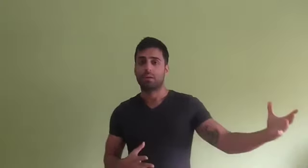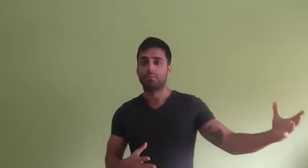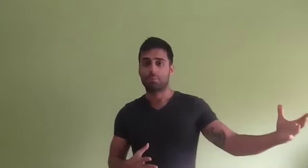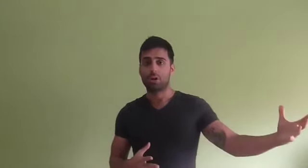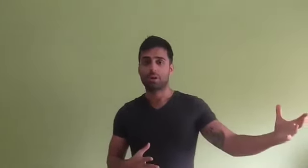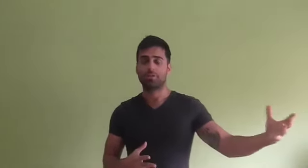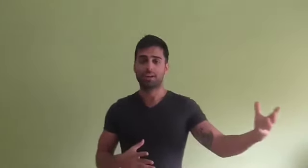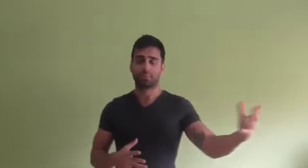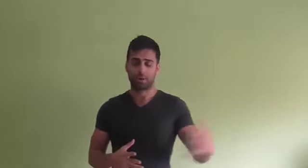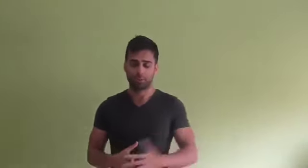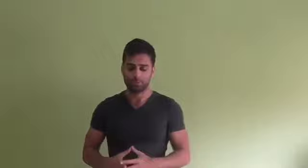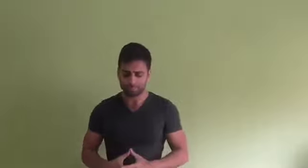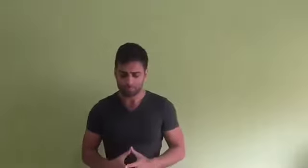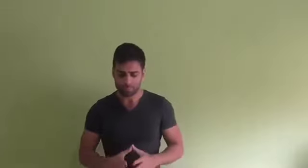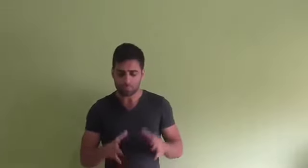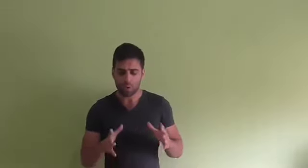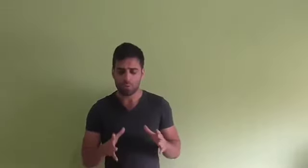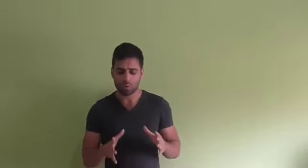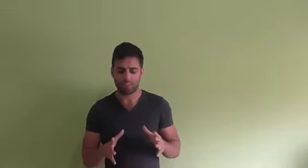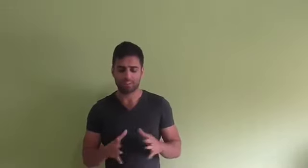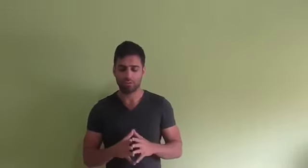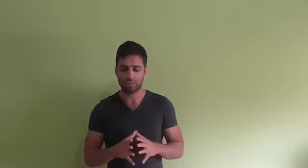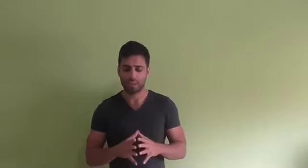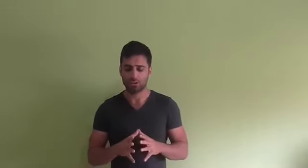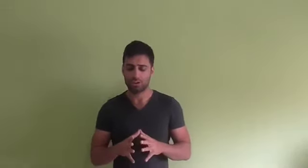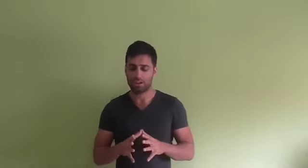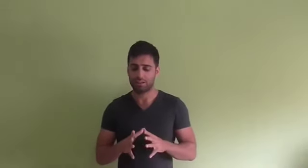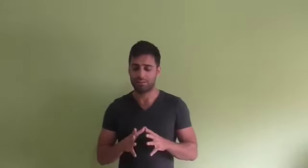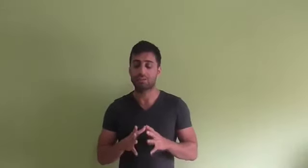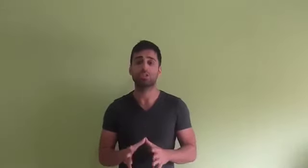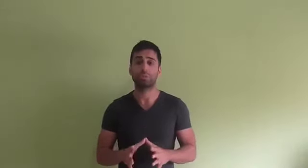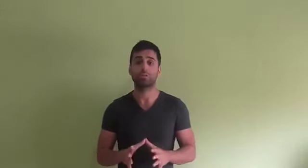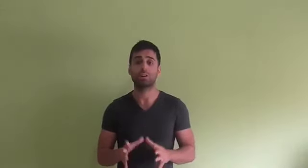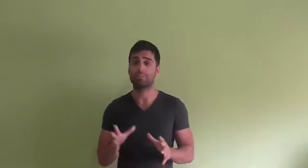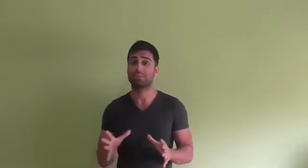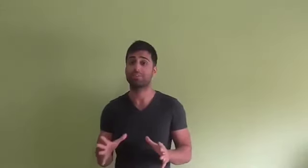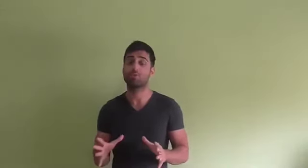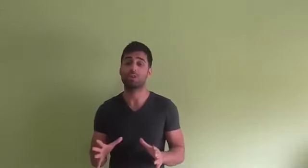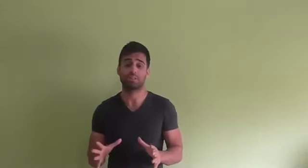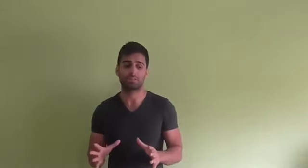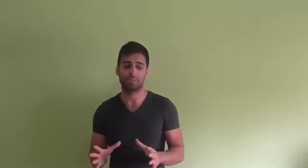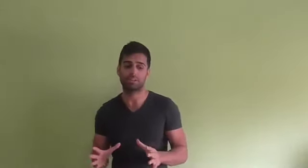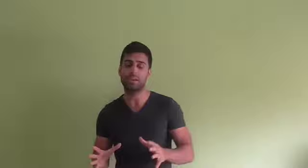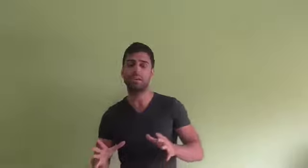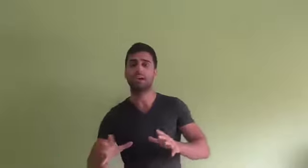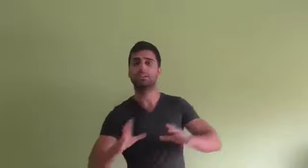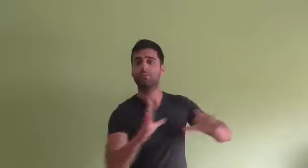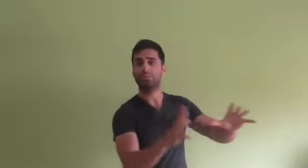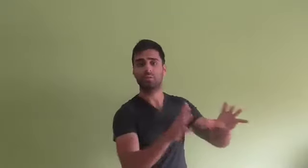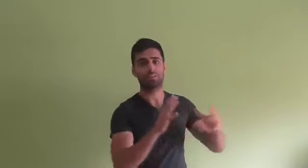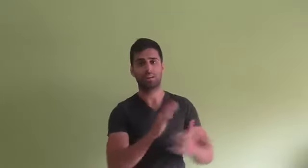Mi mejor amigo Frank, por ejemplo, hubo una fase en su vida en donde el tesoro espiritual se manifestó muy intensamente y se fue hacia un